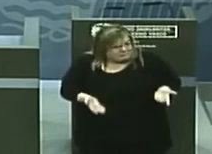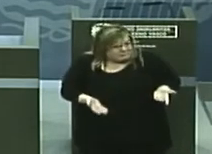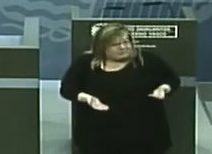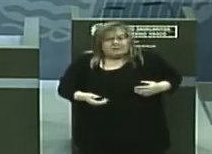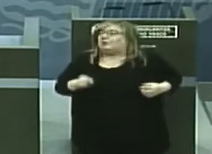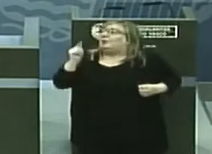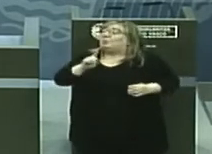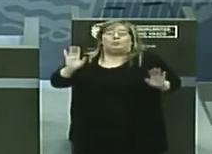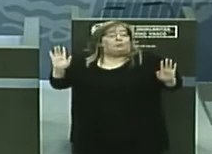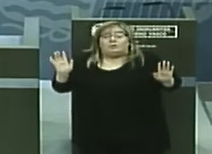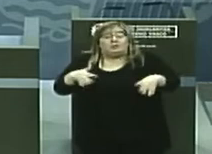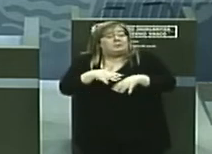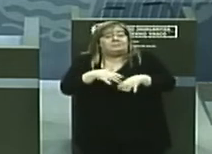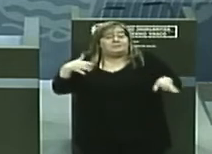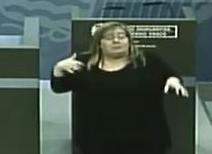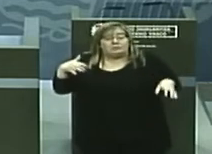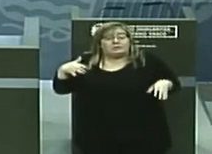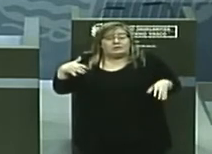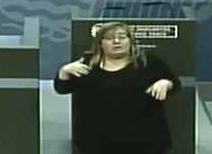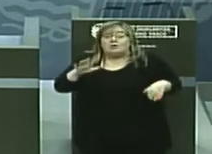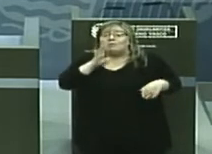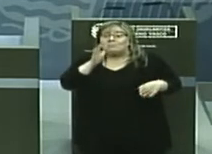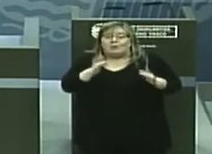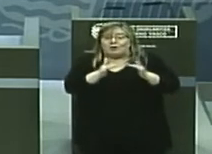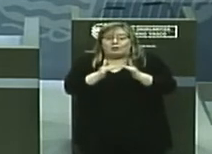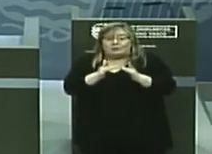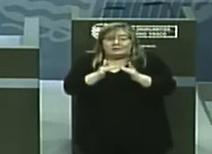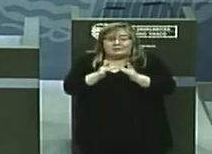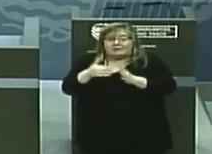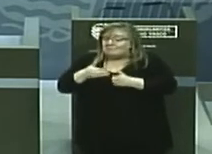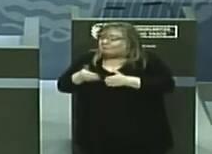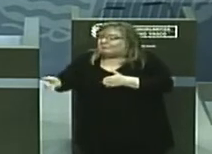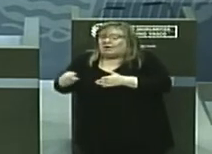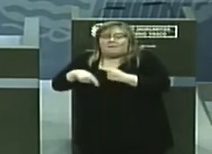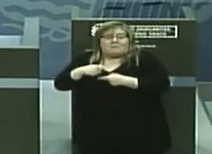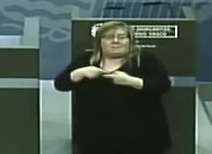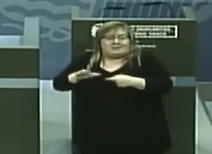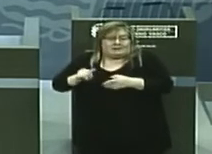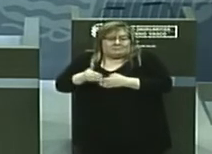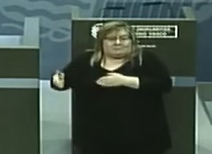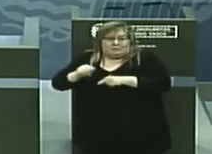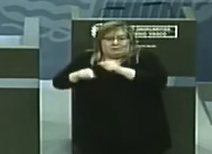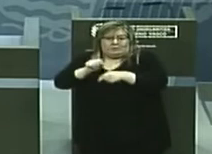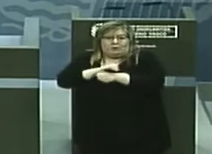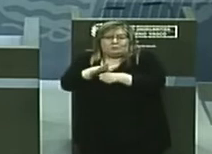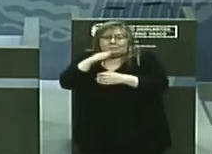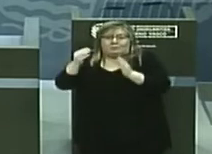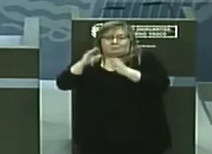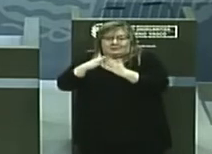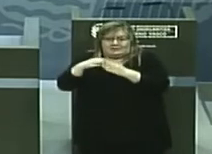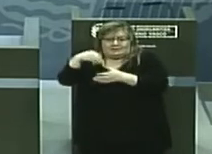decir que la mayoría de los casos que identificamos son por contactos familiares y dentro del domicilio.